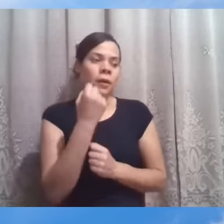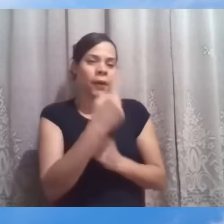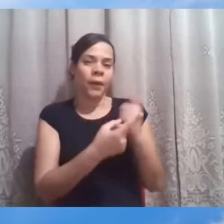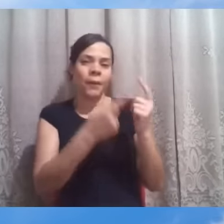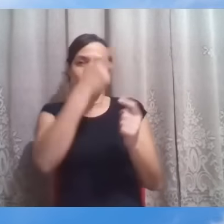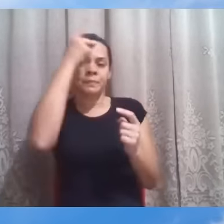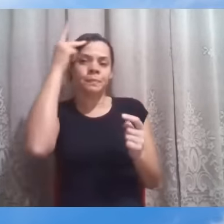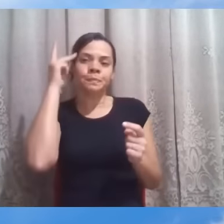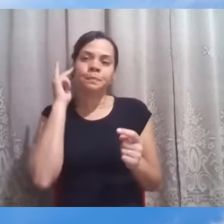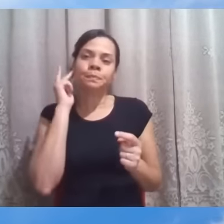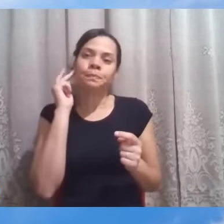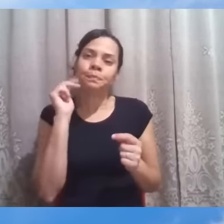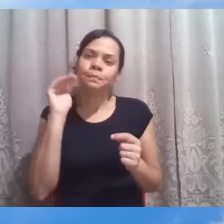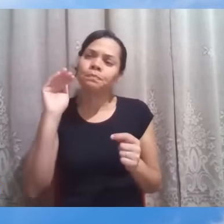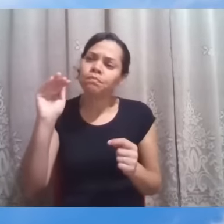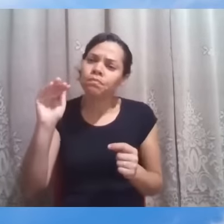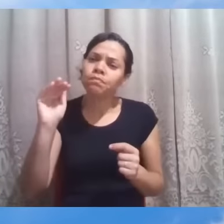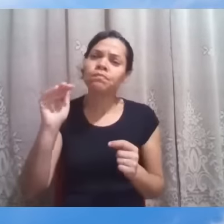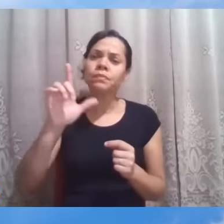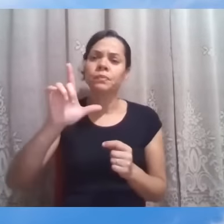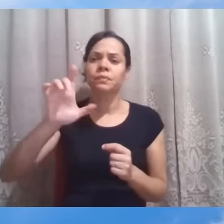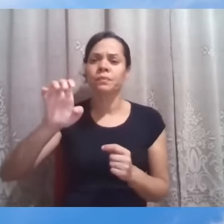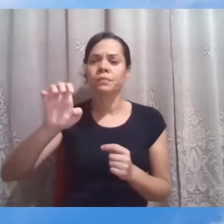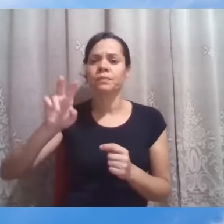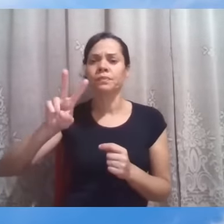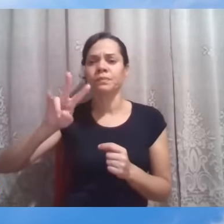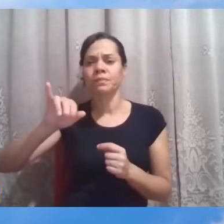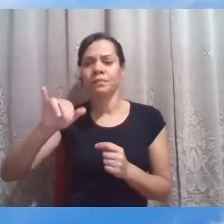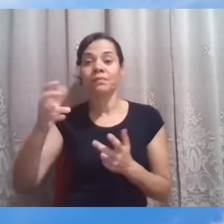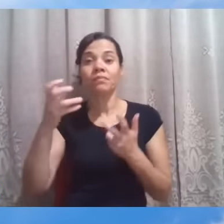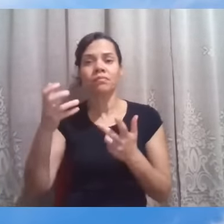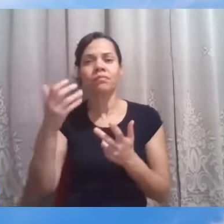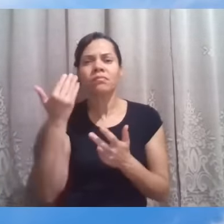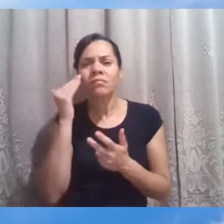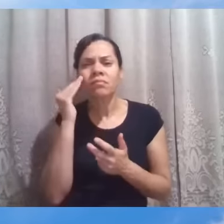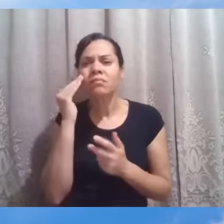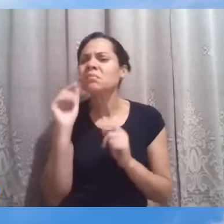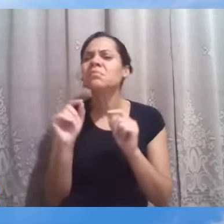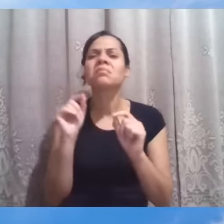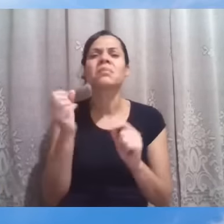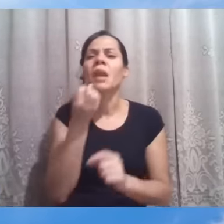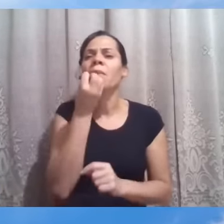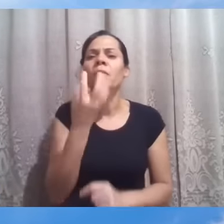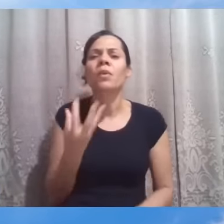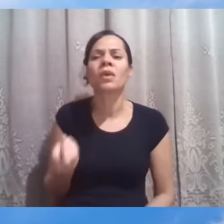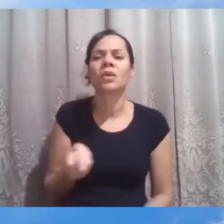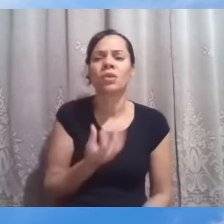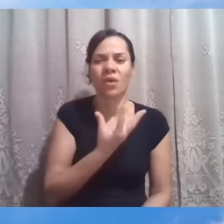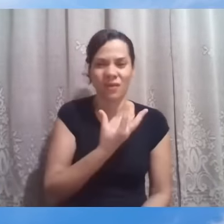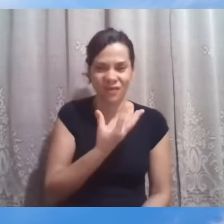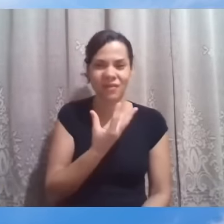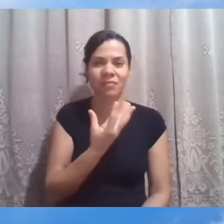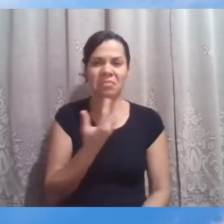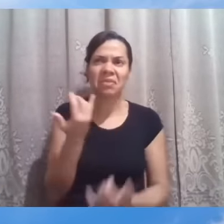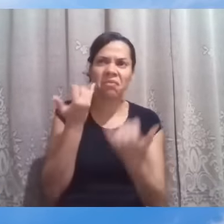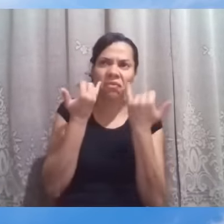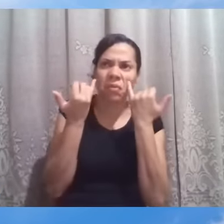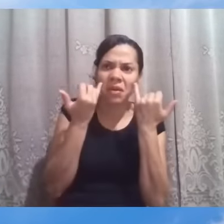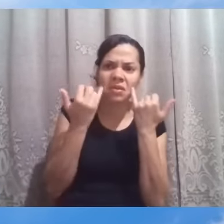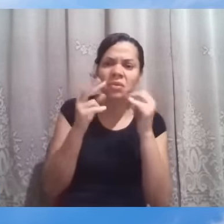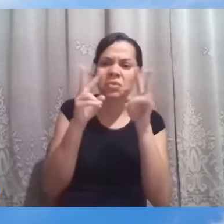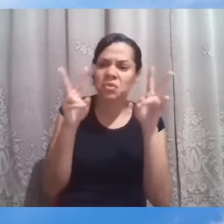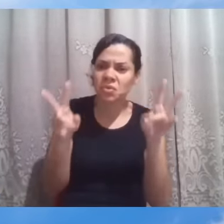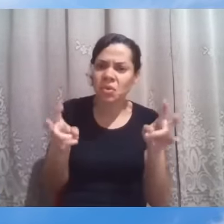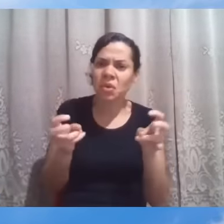buscaram a Levi querendo se interar da mensagem da Boa Nova. haviam ouvido falar sobre aquela